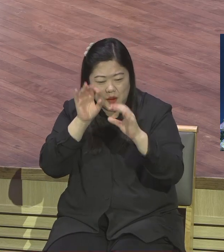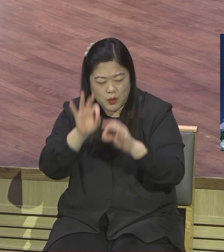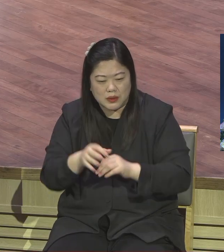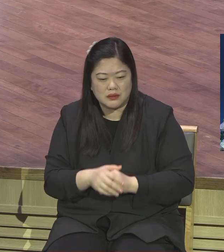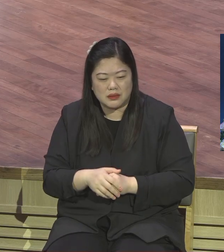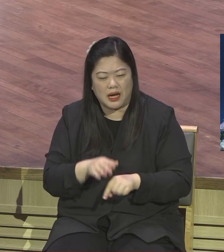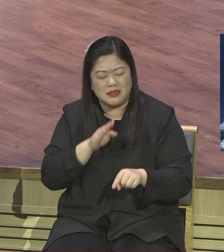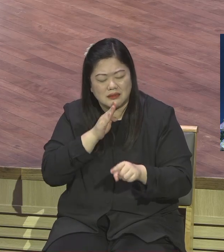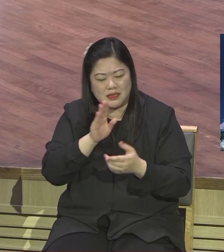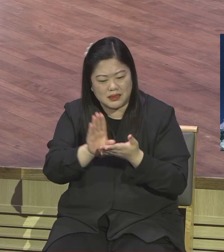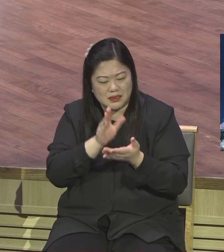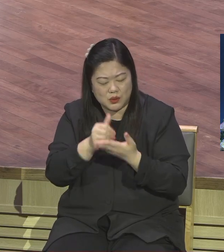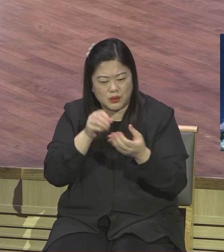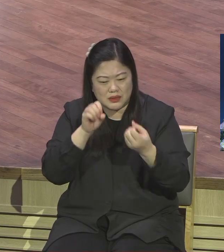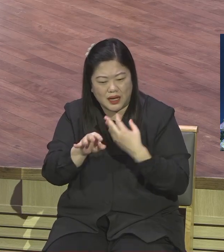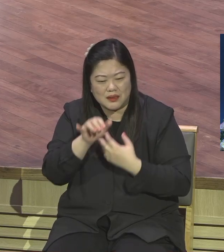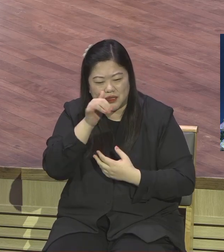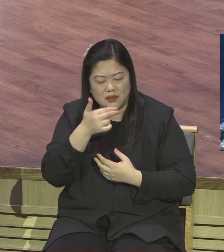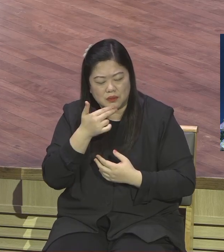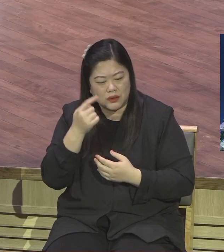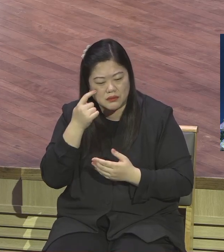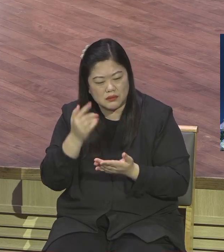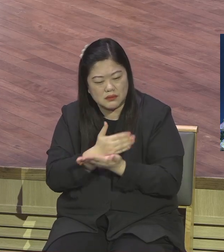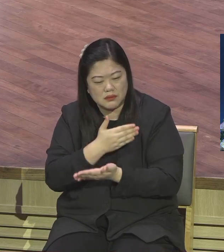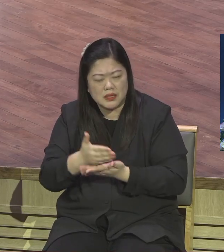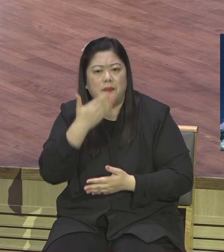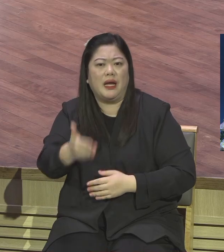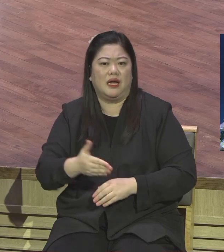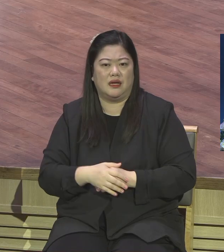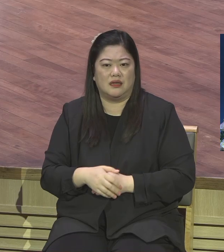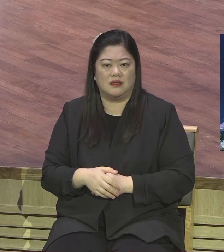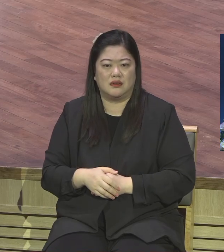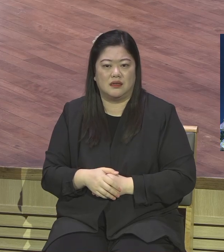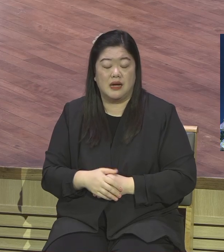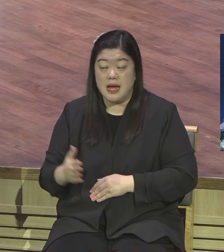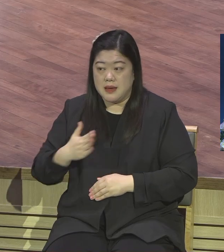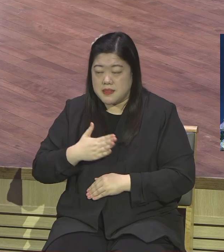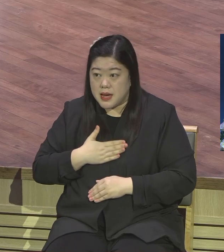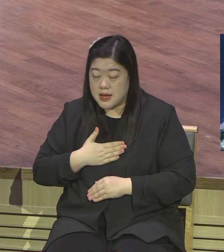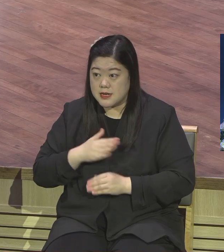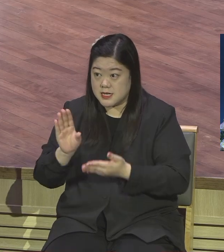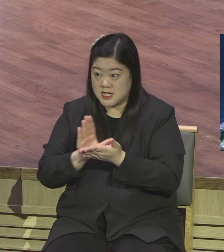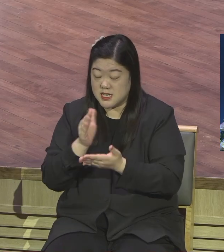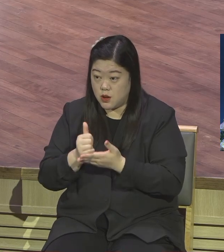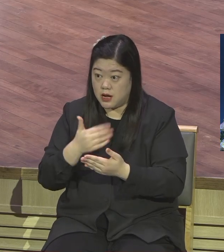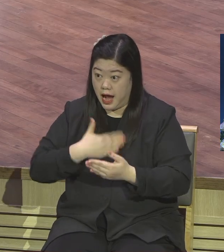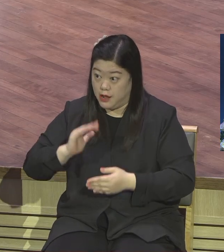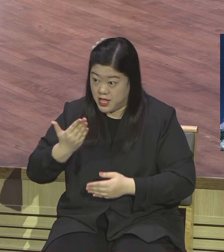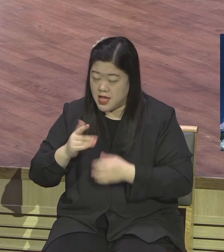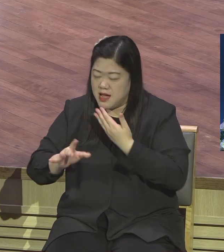그리스도한 사실 답 나오면 자기가 아는 게 아니에요 내가 따라해야지 아니에요 성령이 알게 하셔야 돼요